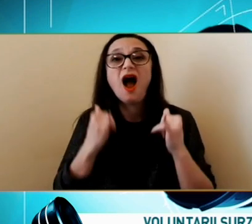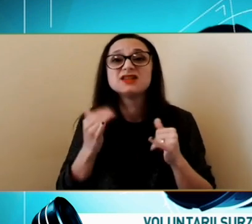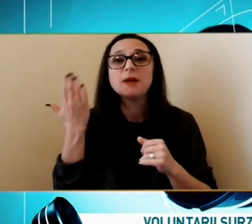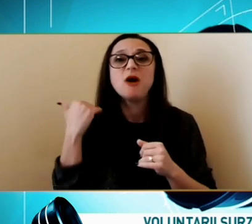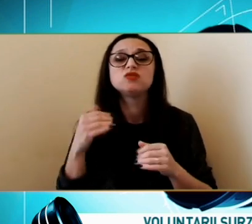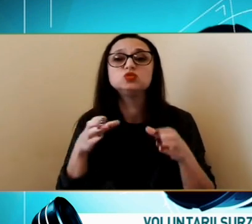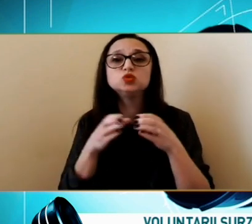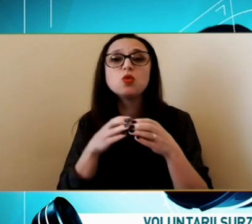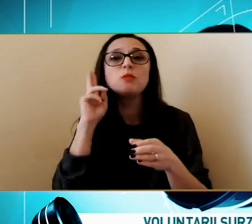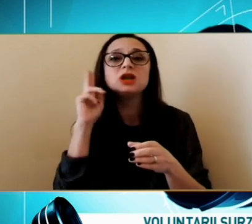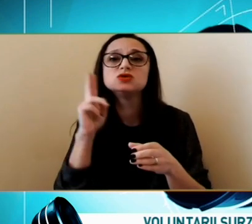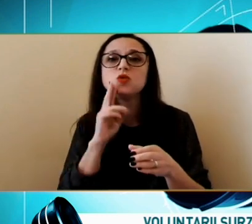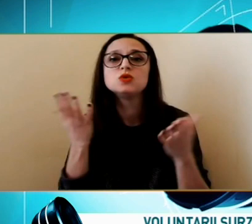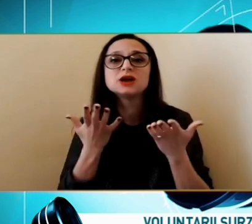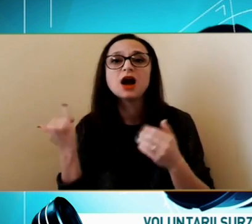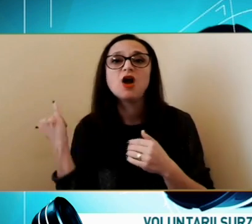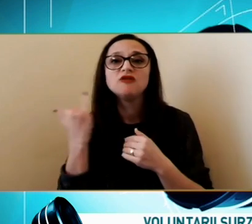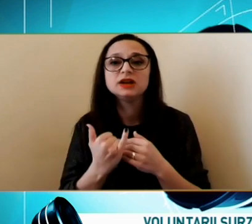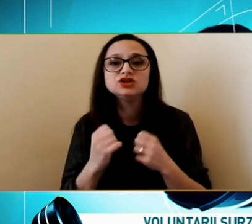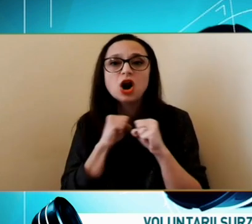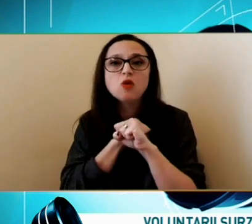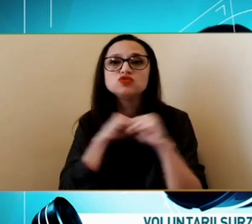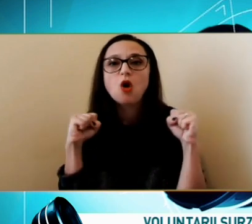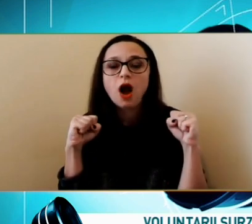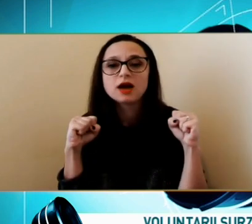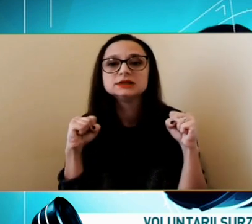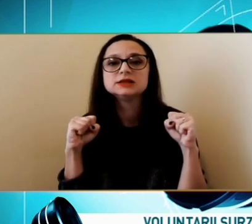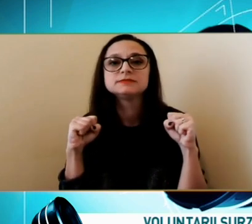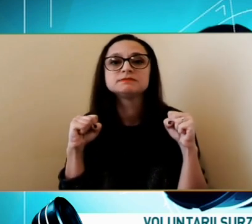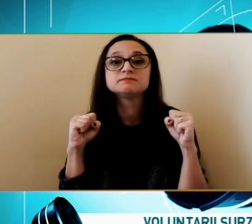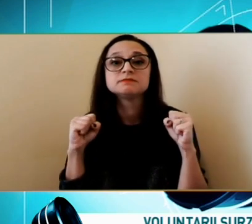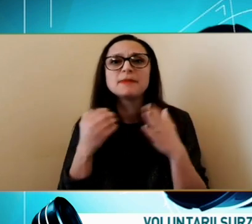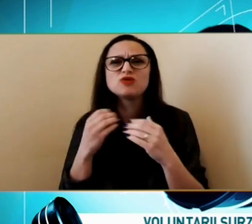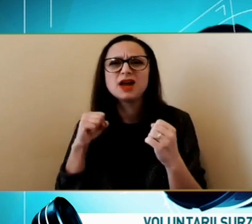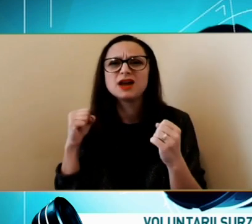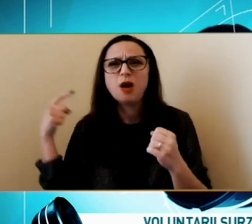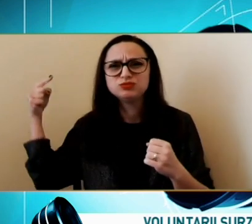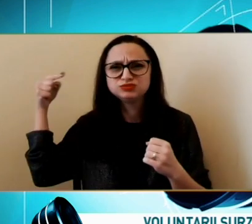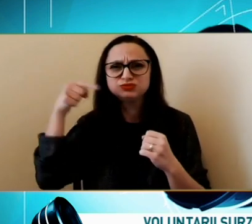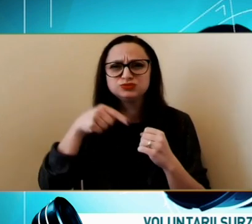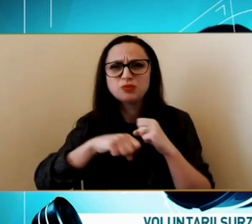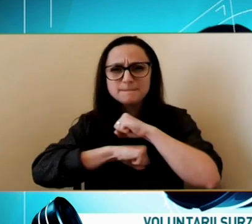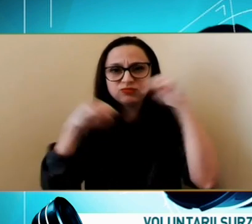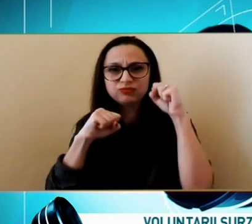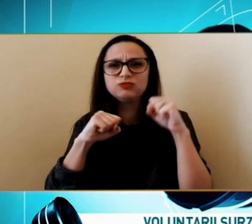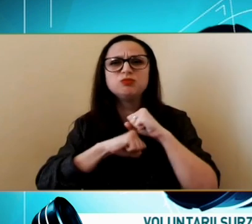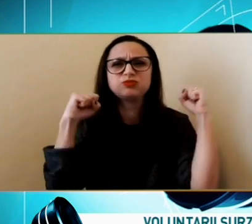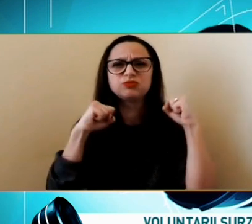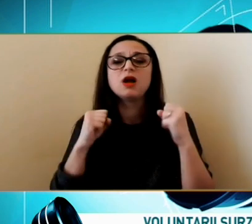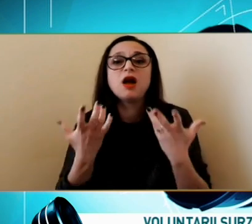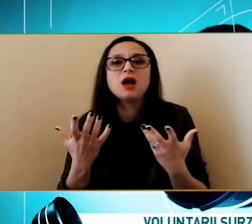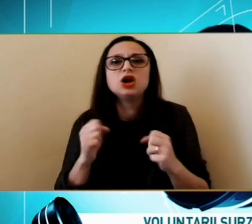venit Erau șocați Că la ei Se bombarda Chiar foarte aproape Și Toți